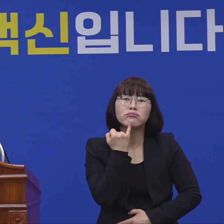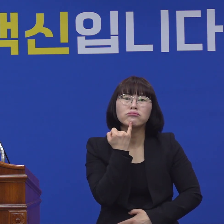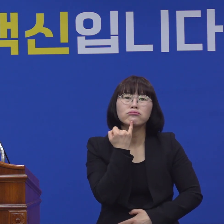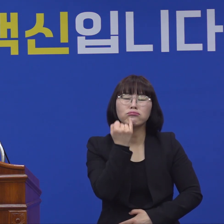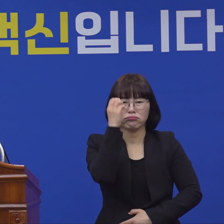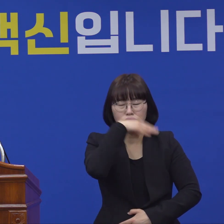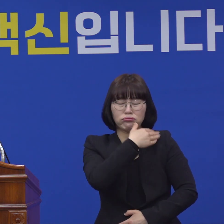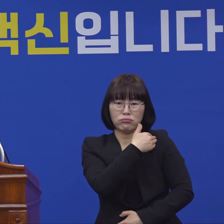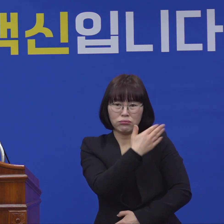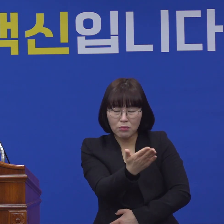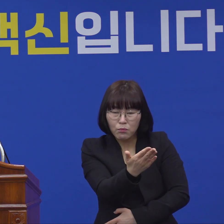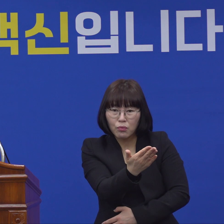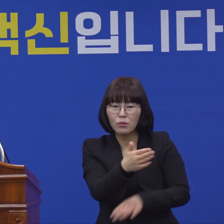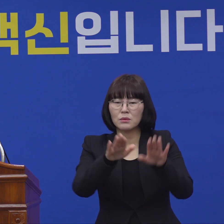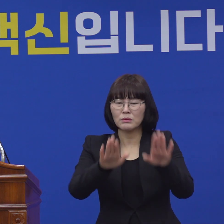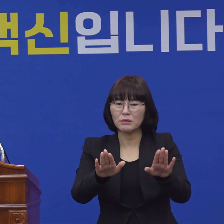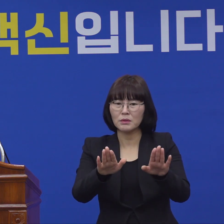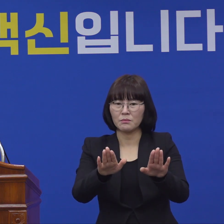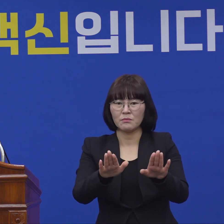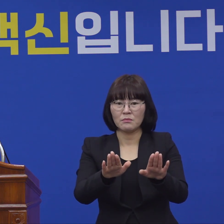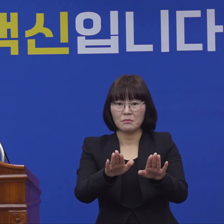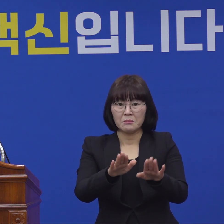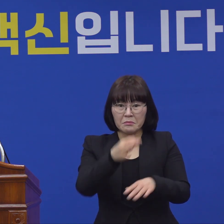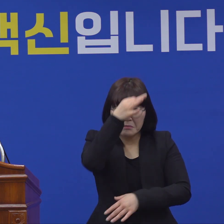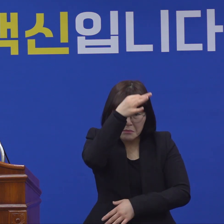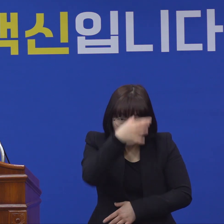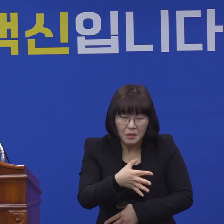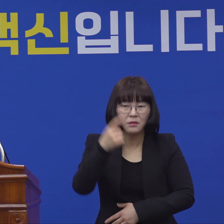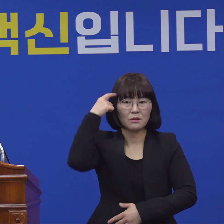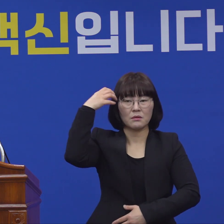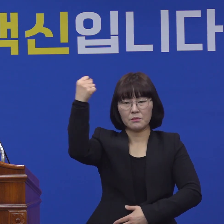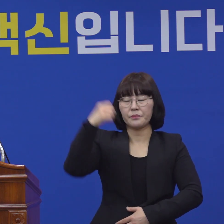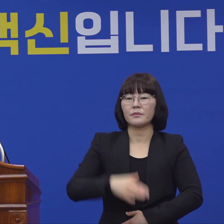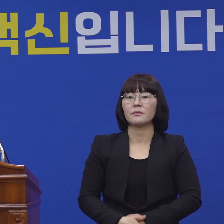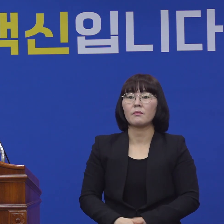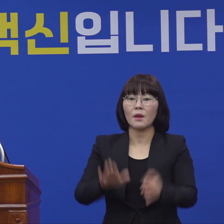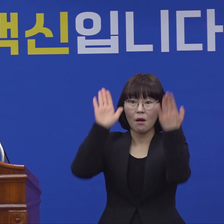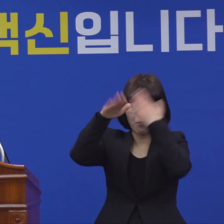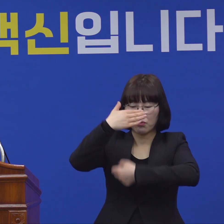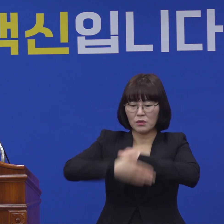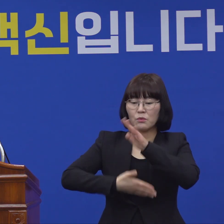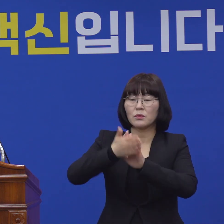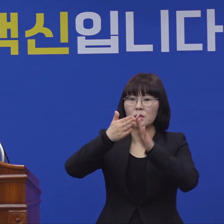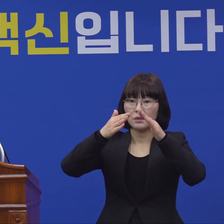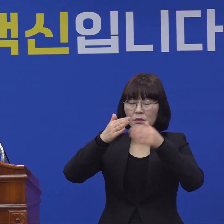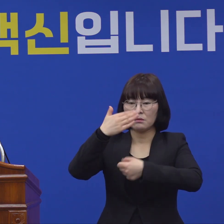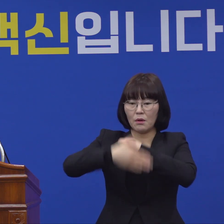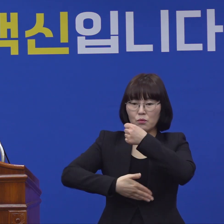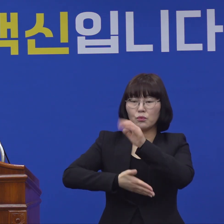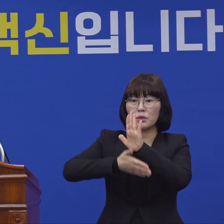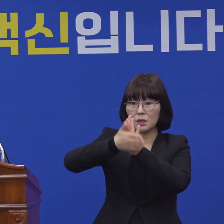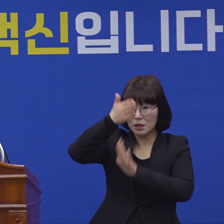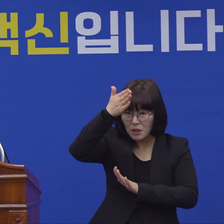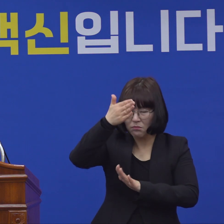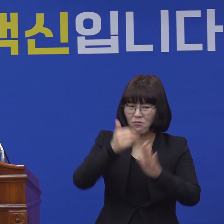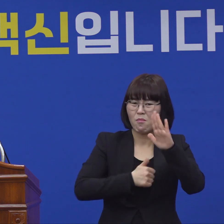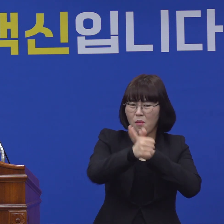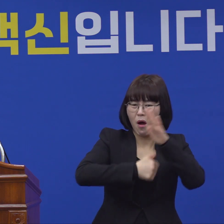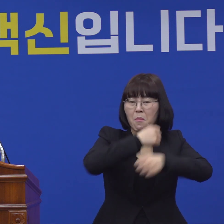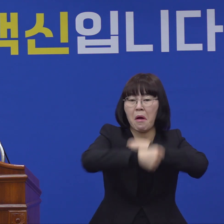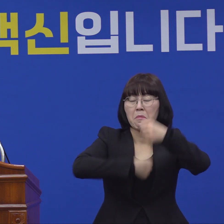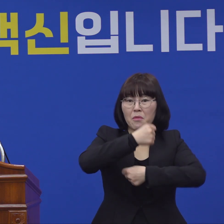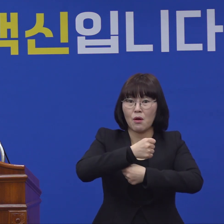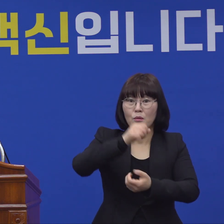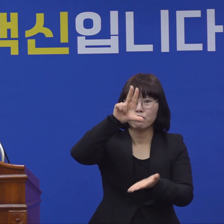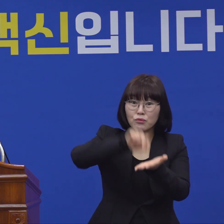초래하고 심려를 끼쳐드린 점에 대해 죄송하게 생각합니다. 앞으로 대구시는 동일한 사례가 발생하지 않도록